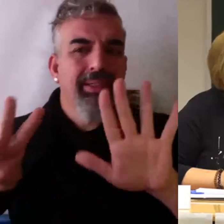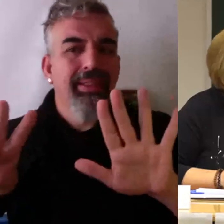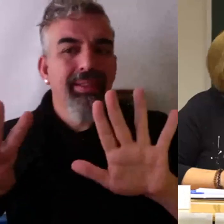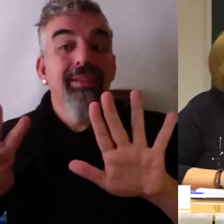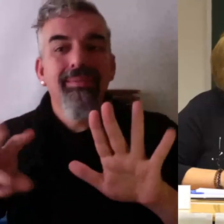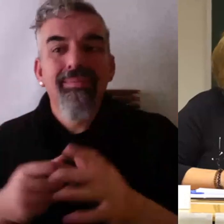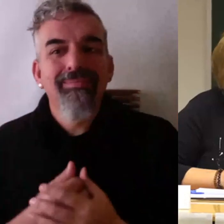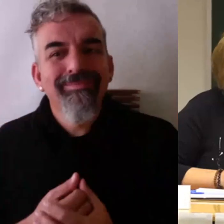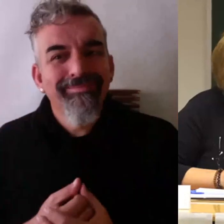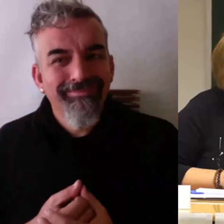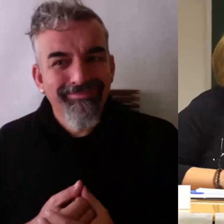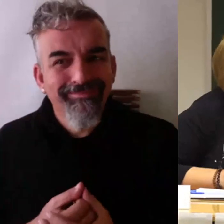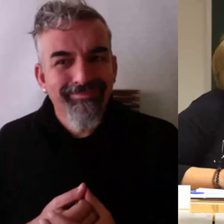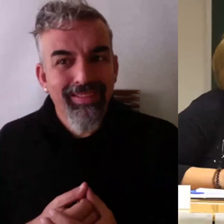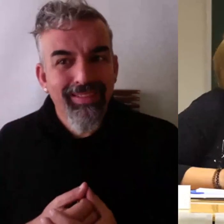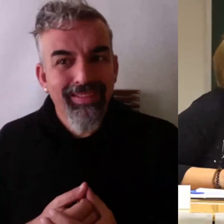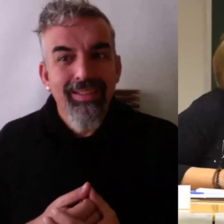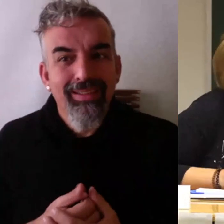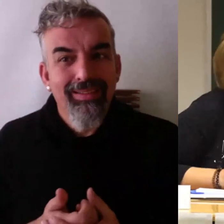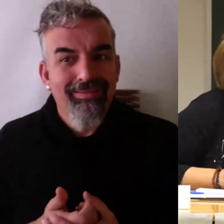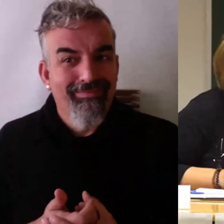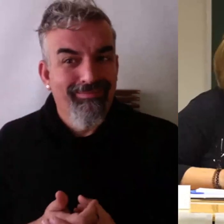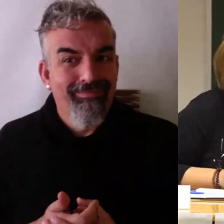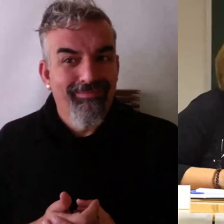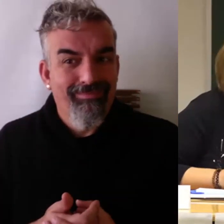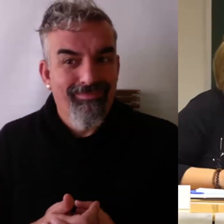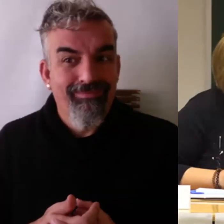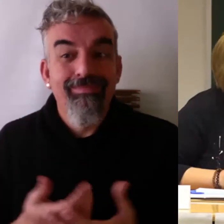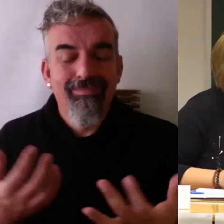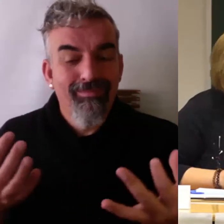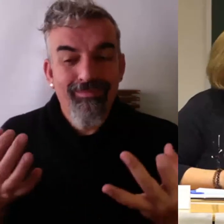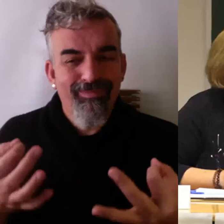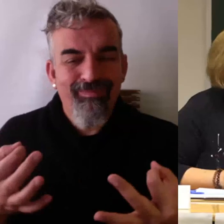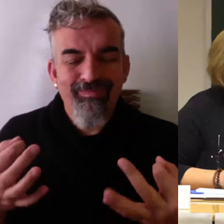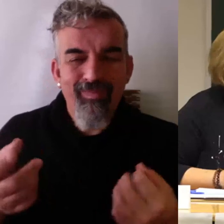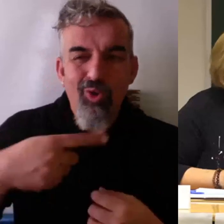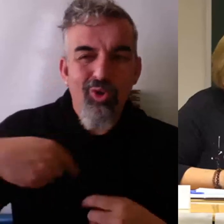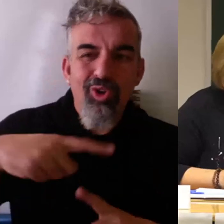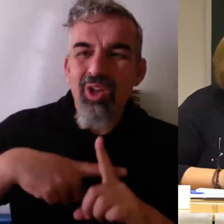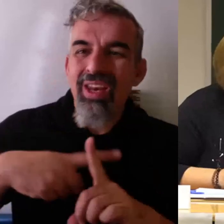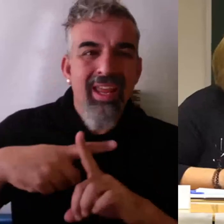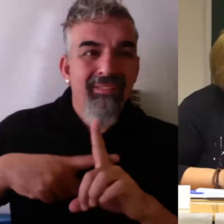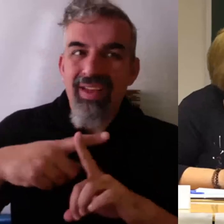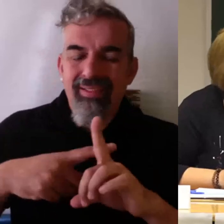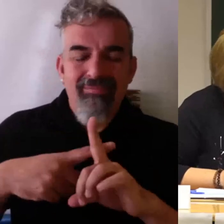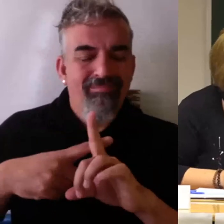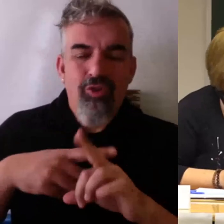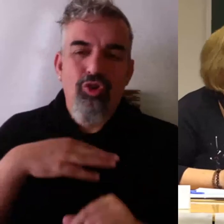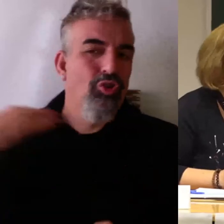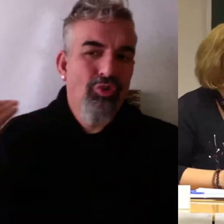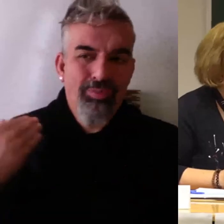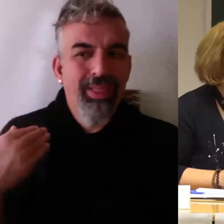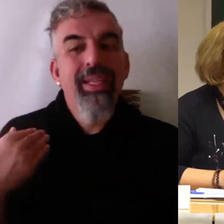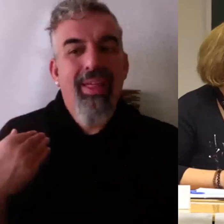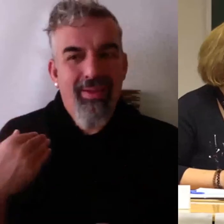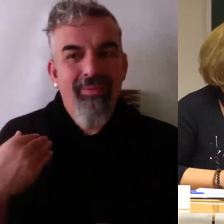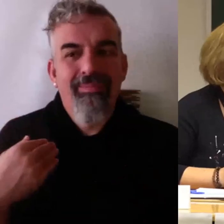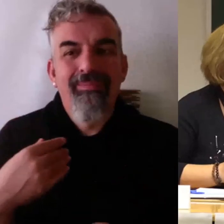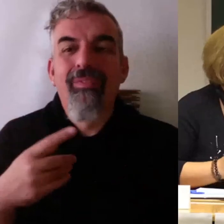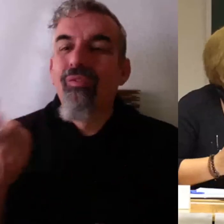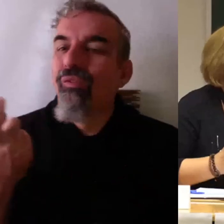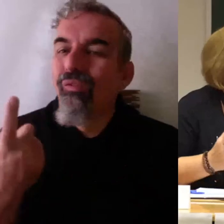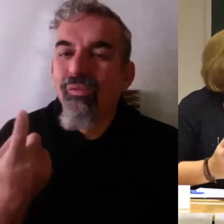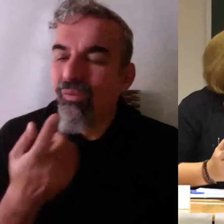Hacemos mucho, estamos en el mismo lado. Es decir, creo que falta también que hubiera